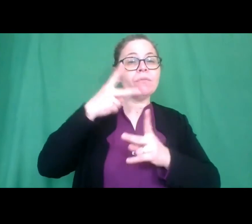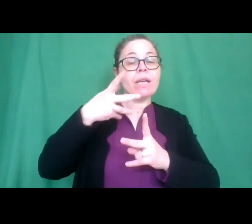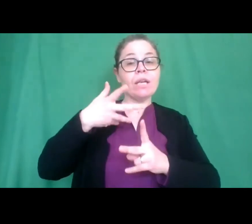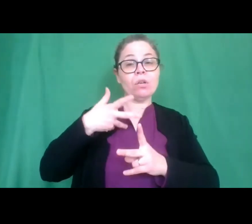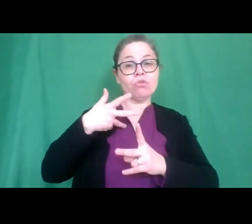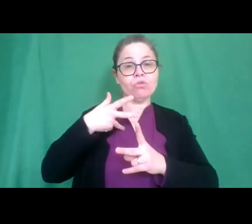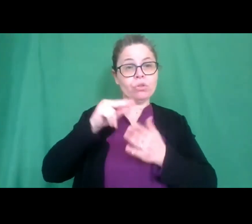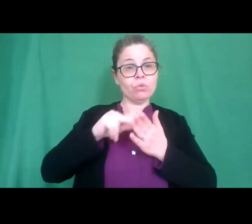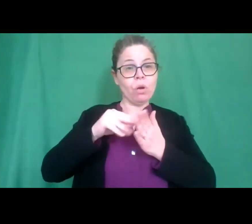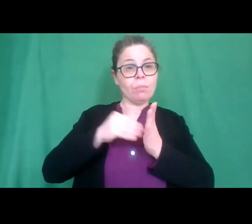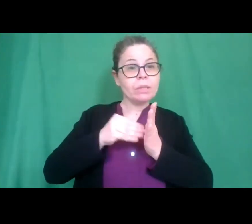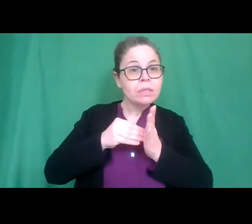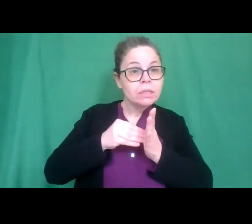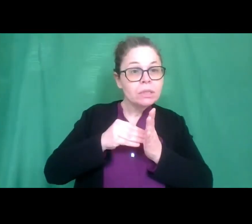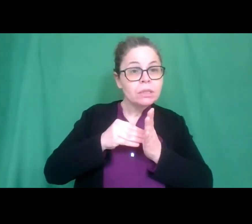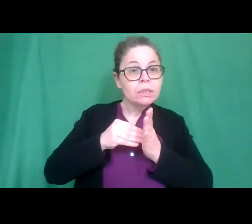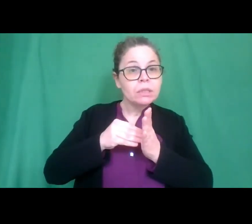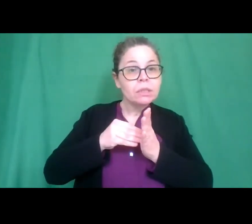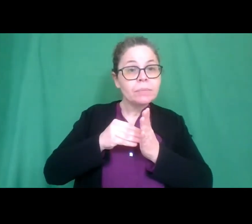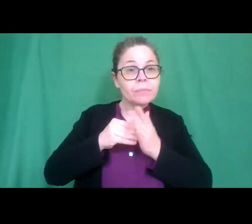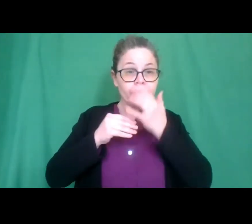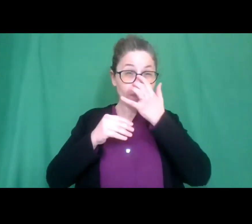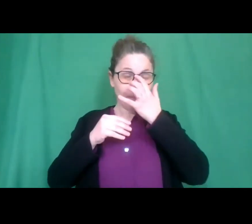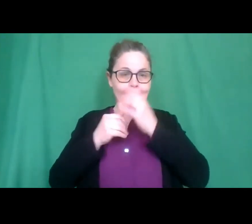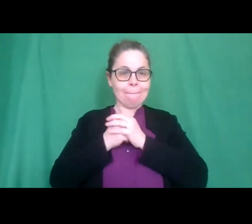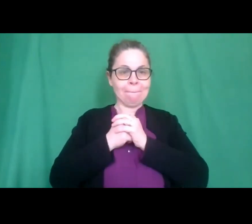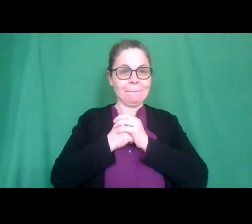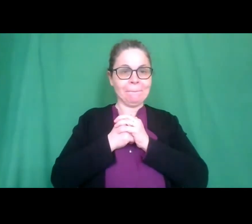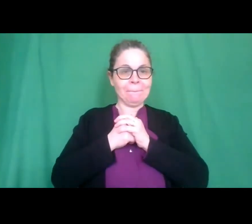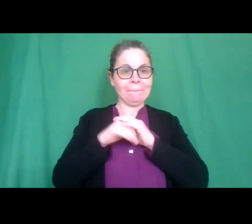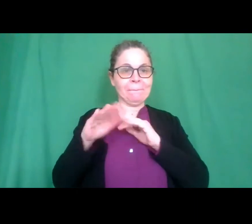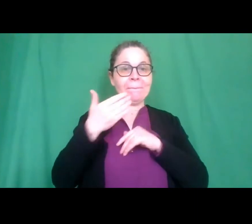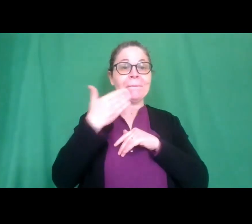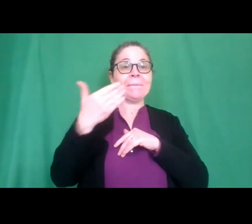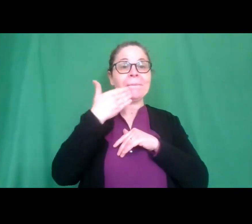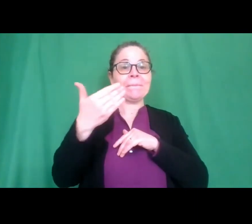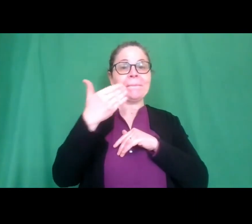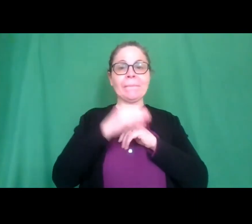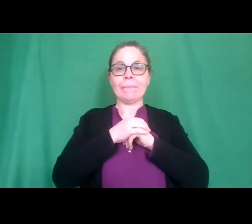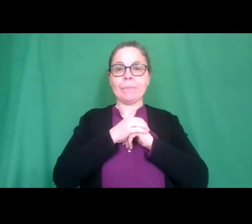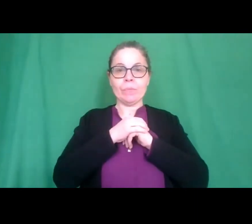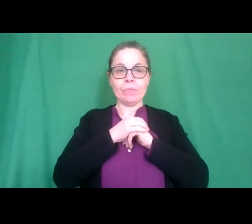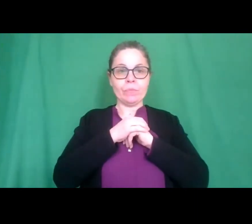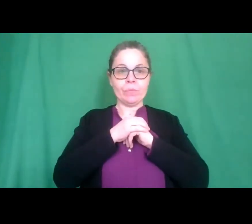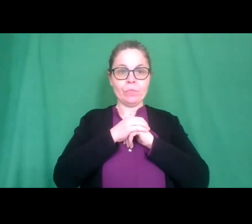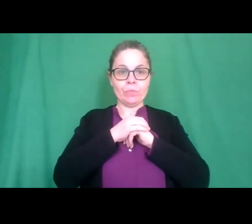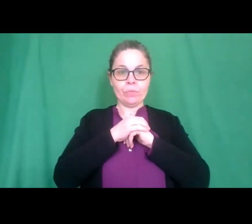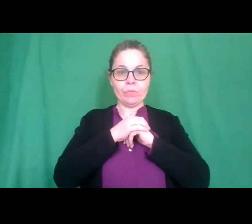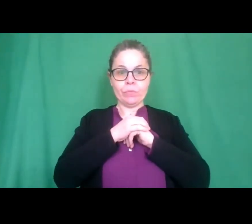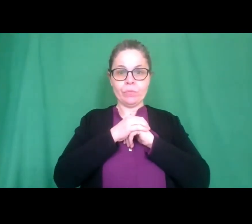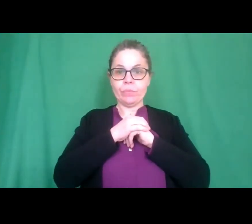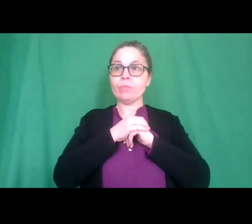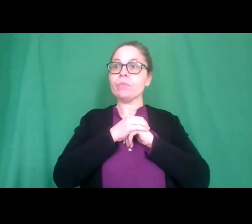non riesco a puntarlo lo vediamo in alto grazie grazie questi sono i domini